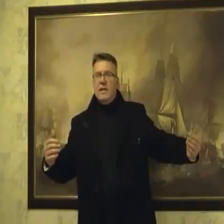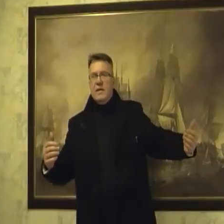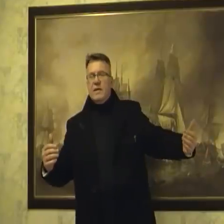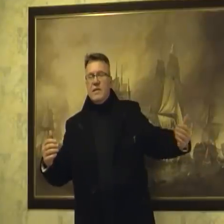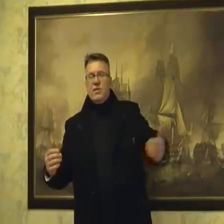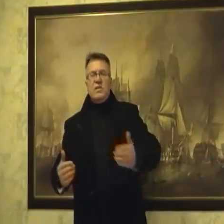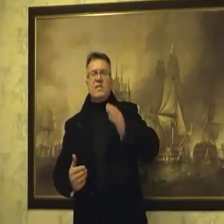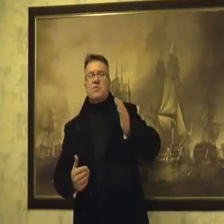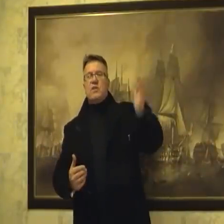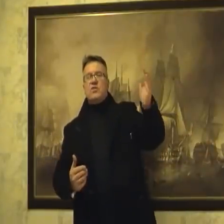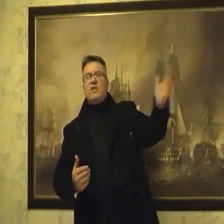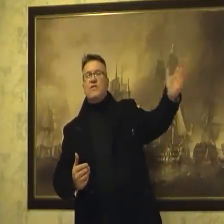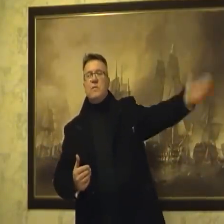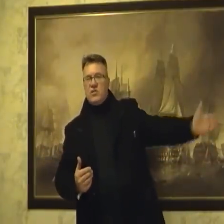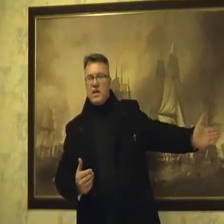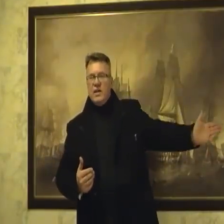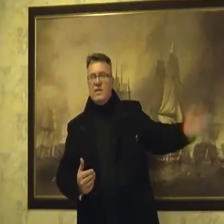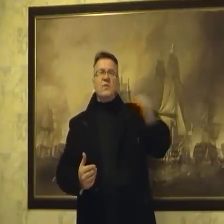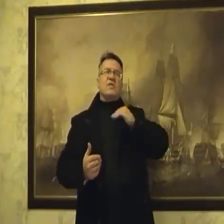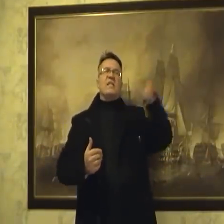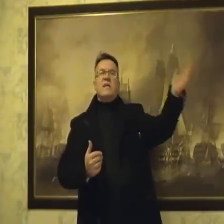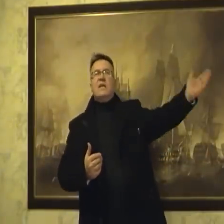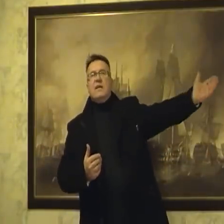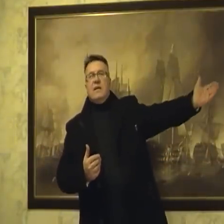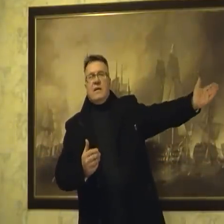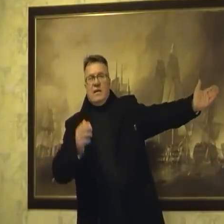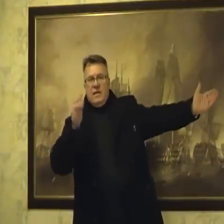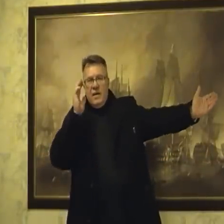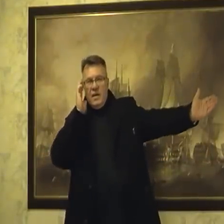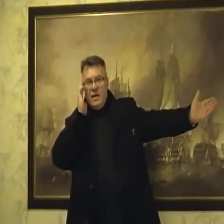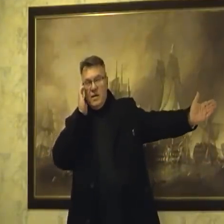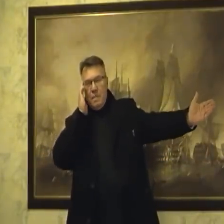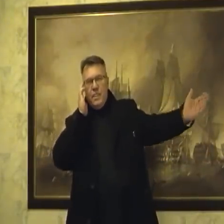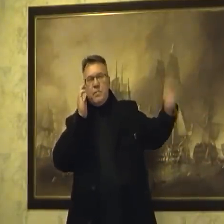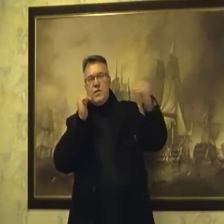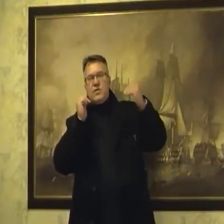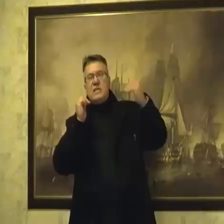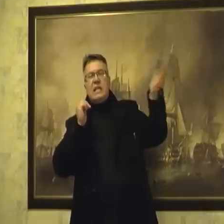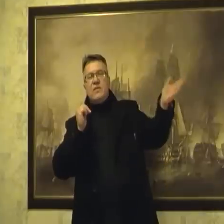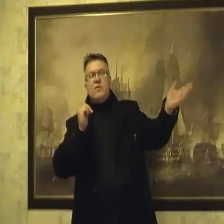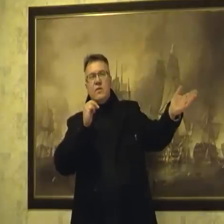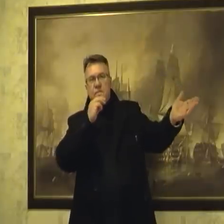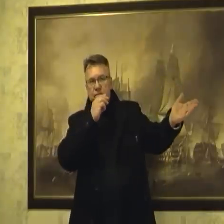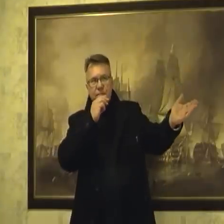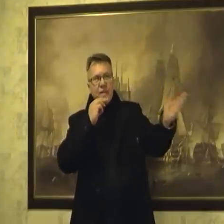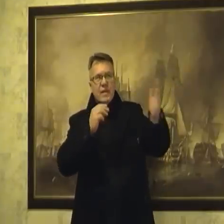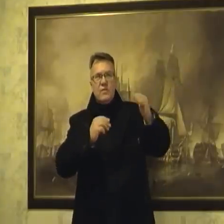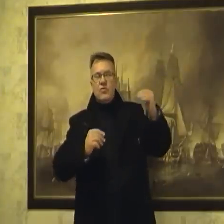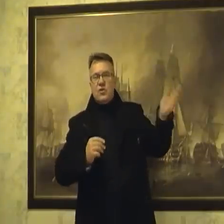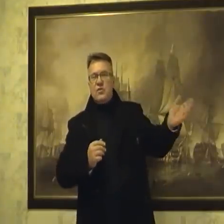historii sprzed czasów Mieszka. No bo ostatnio, no ponieważ ostatnio, no to dużo się